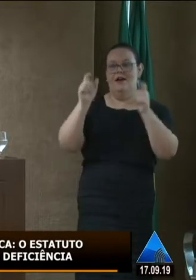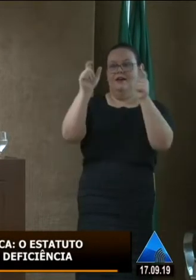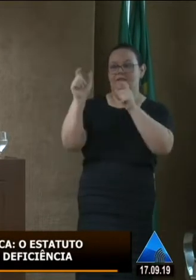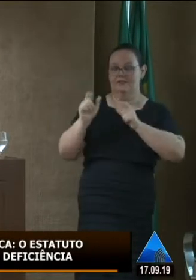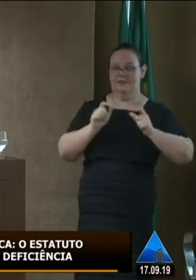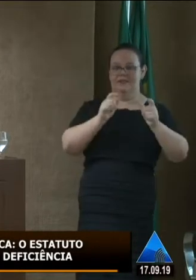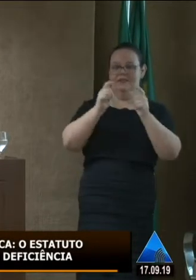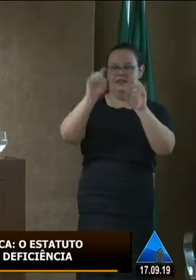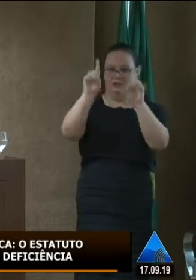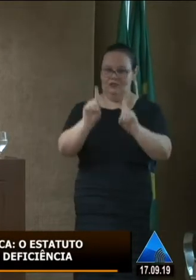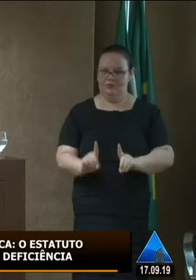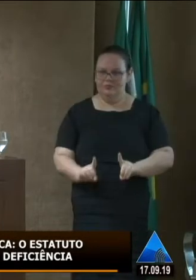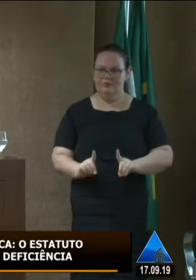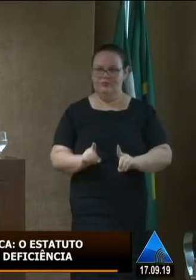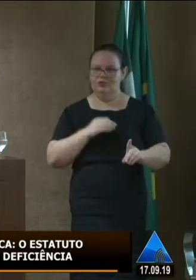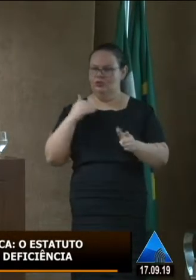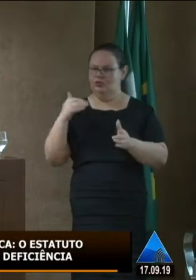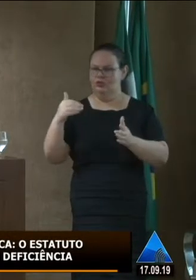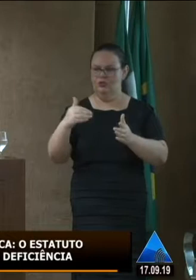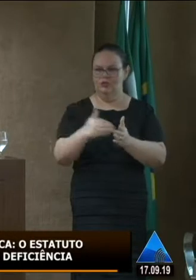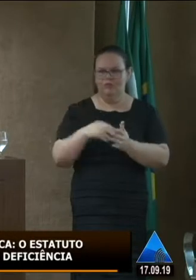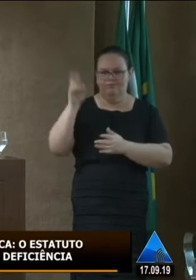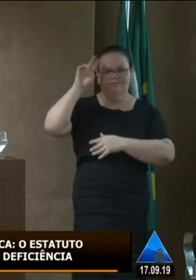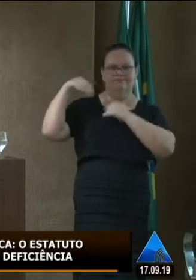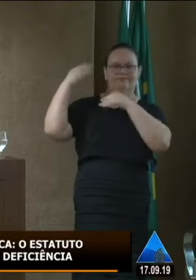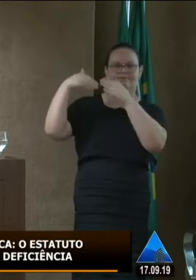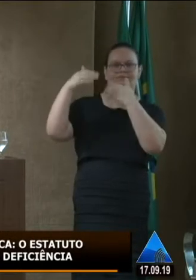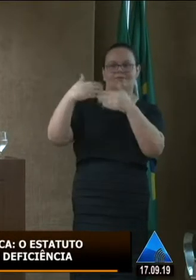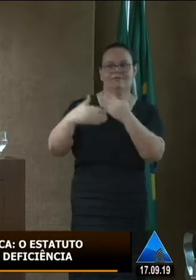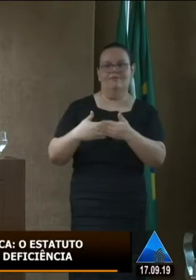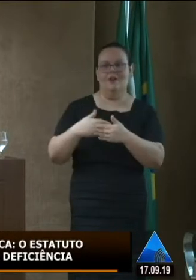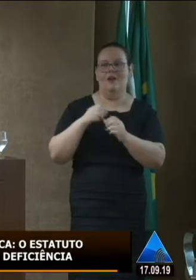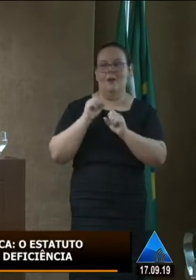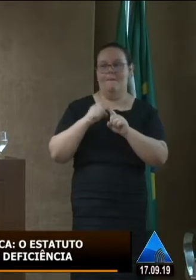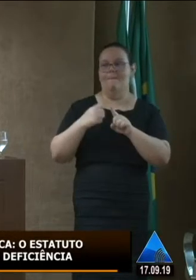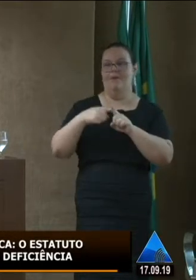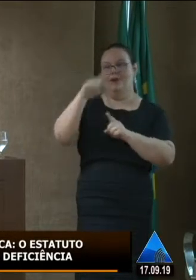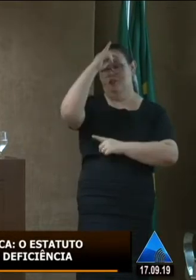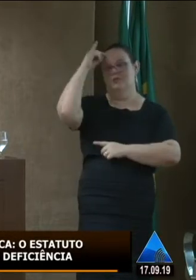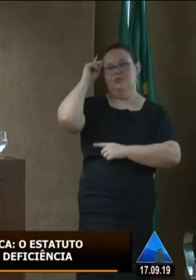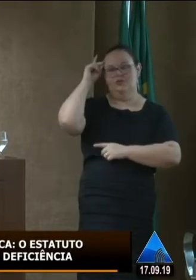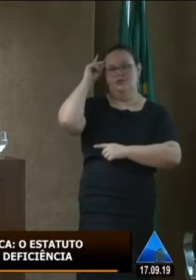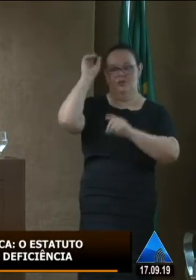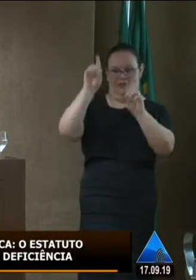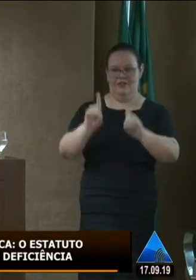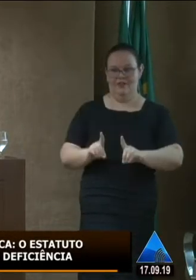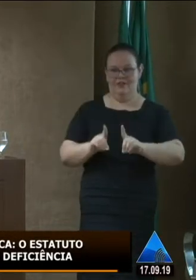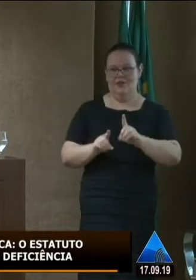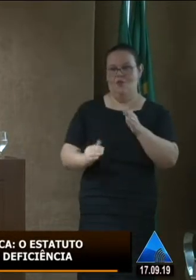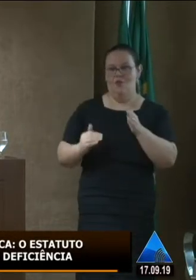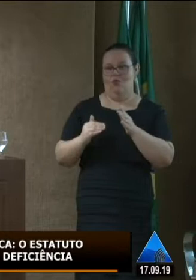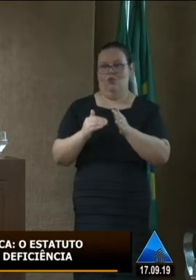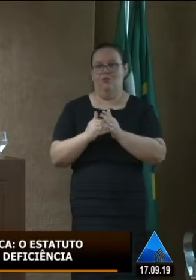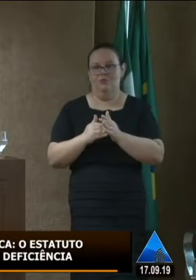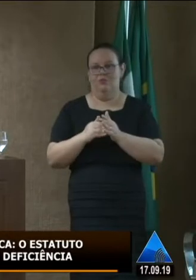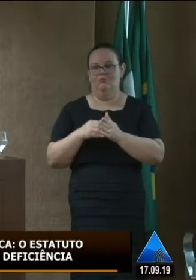direitos subtraídos ao longo da história. Possivelmente, as pessoas com deficiência foram as últimas a acessarem a educação formal,